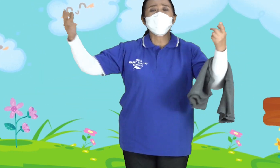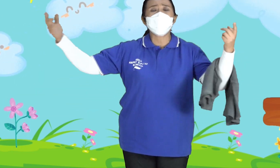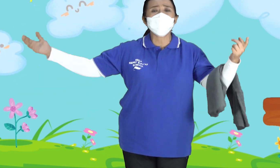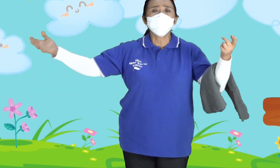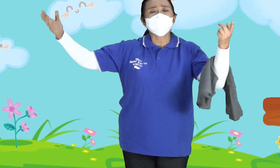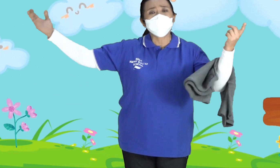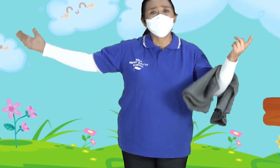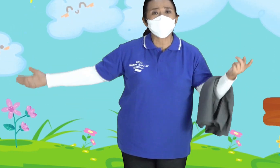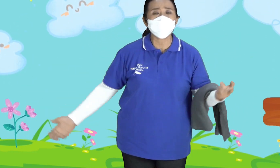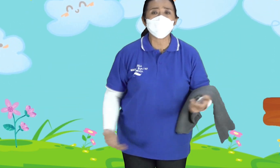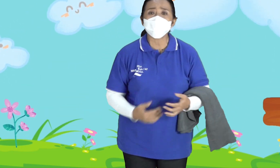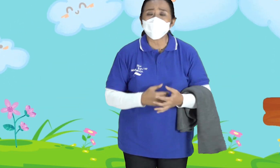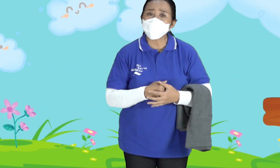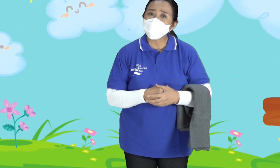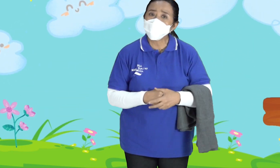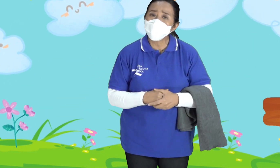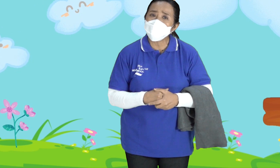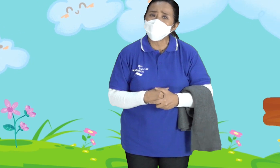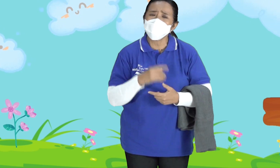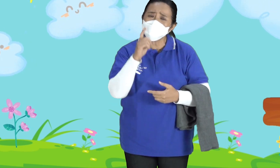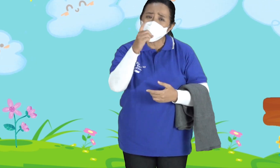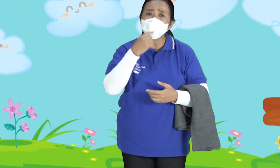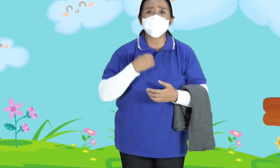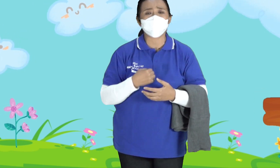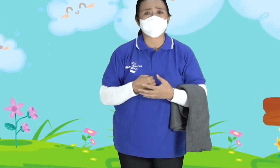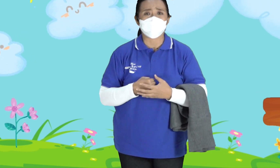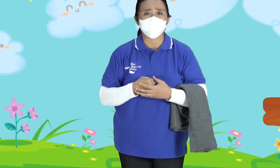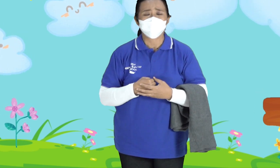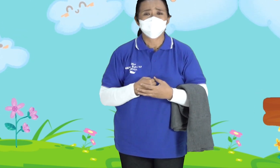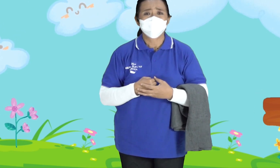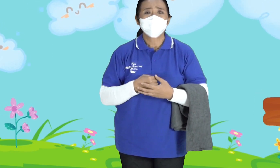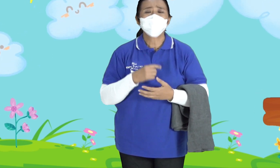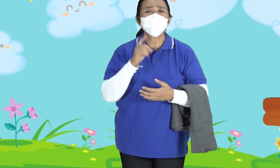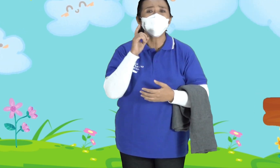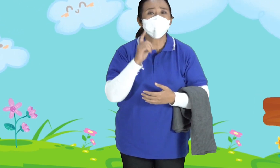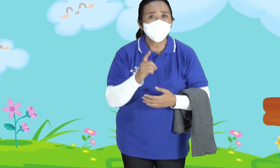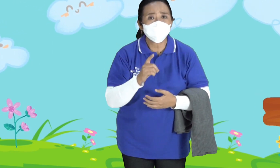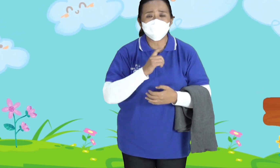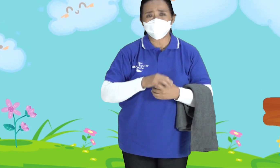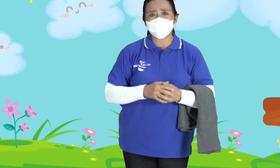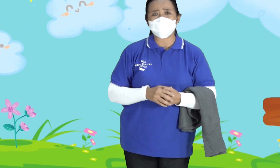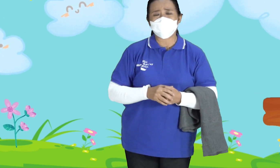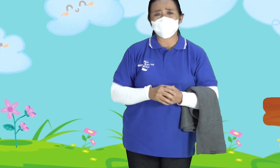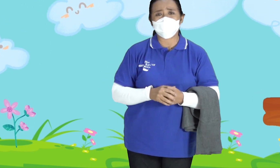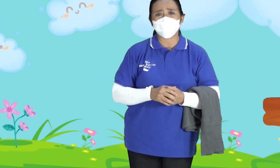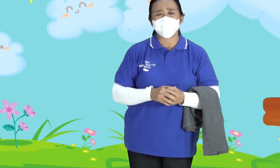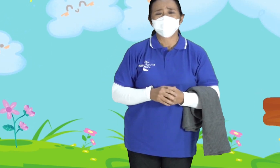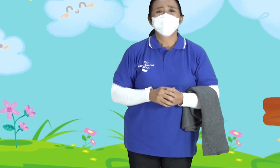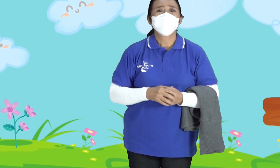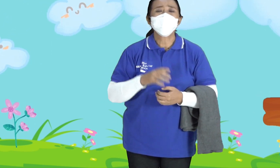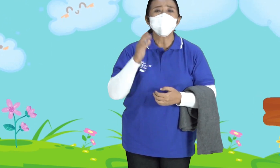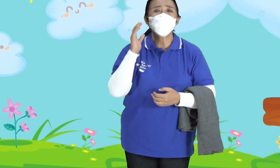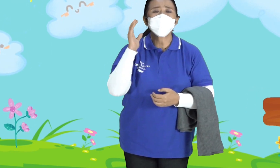Milyaran Jutaan Banyak anak-anak Di dunia ini Tuhan memilih kita Untuk menjadi orang Percaya Untuk